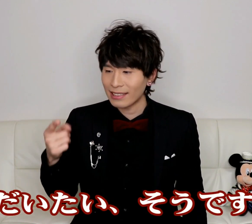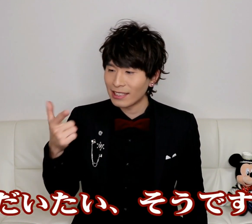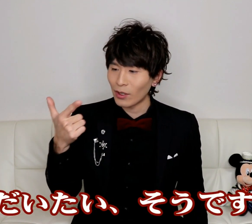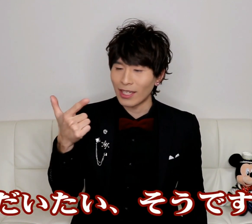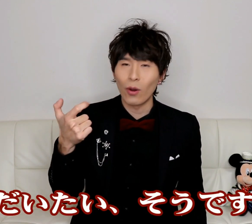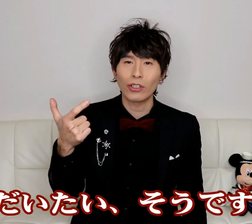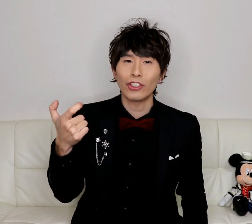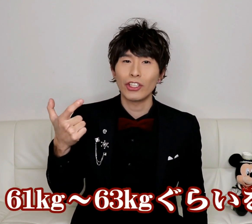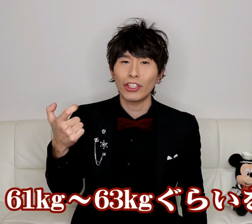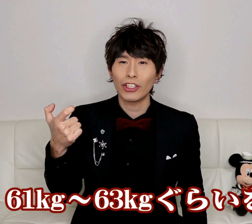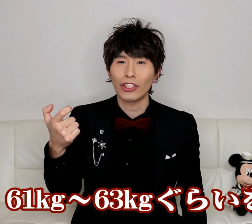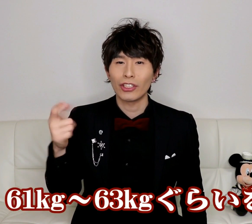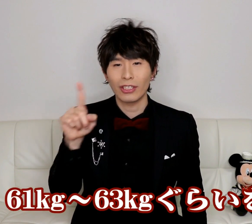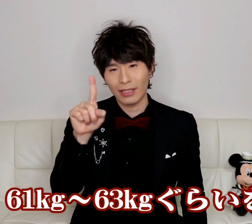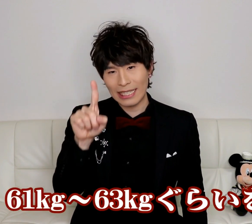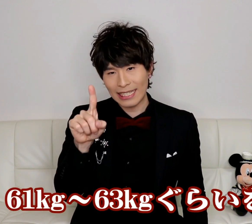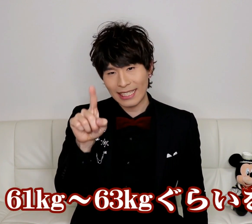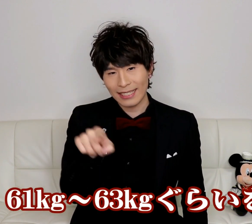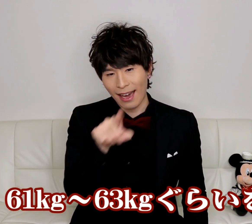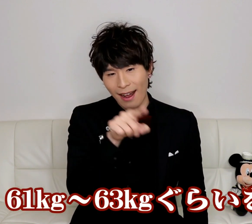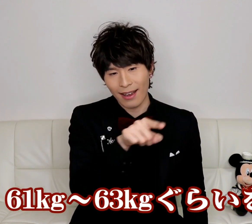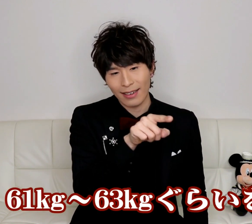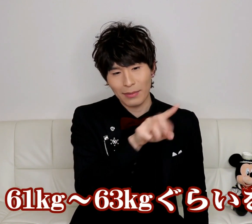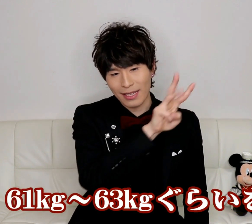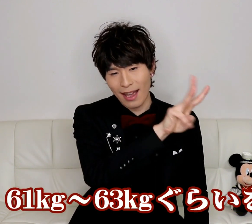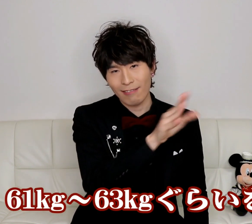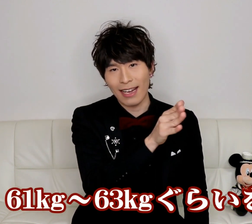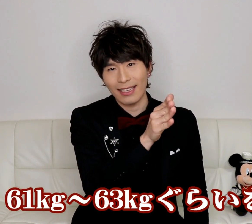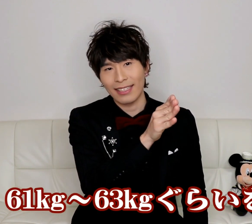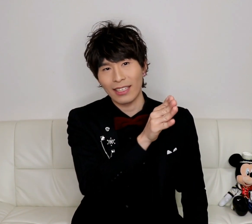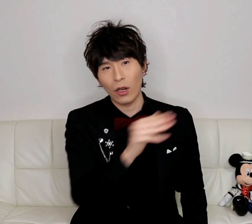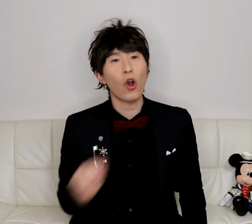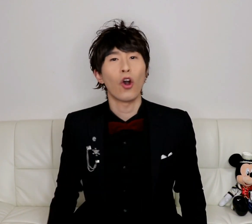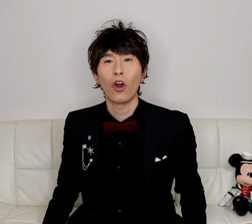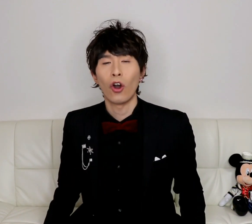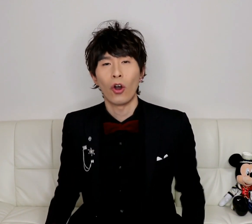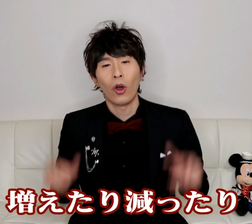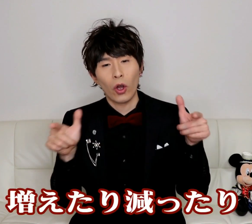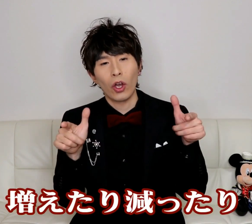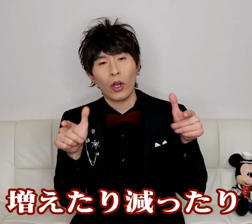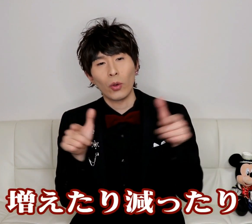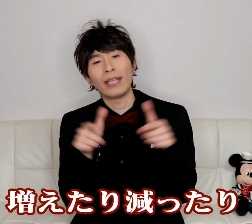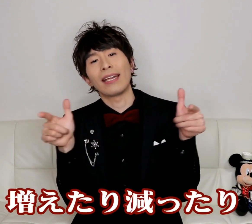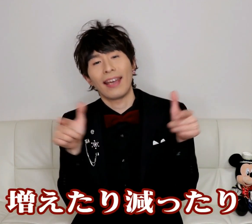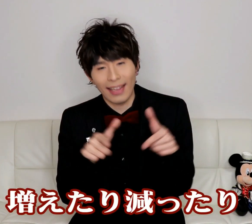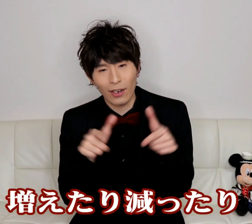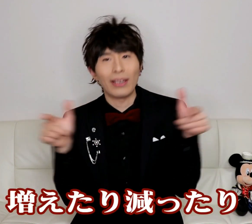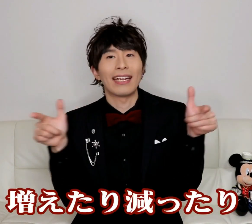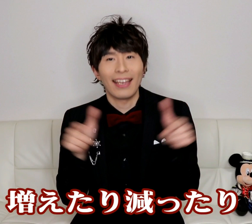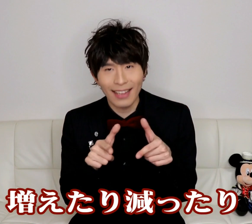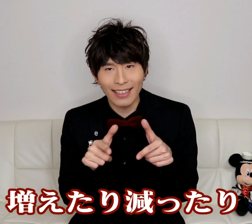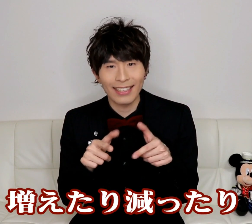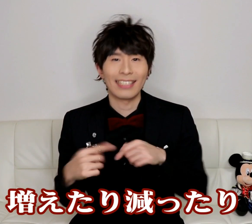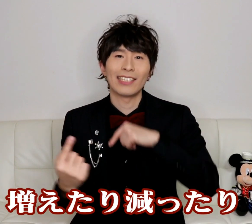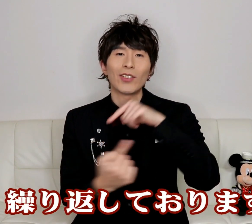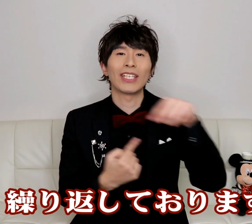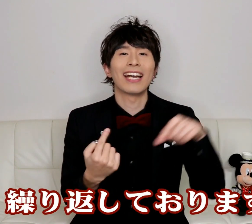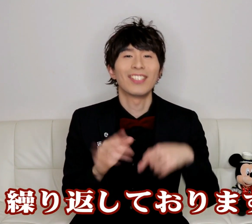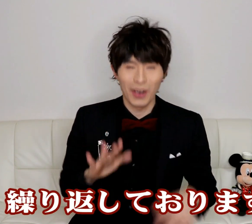そうですね61から3ぐらいを超えたり減ったり減ったり減ったり繰り返してお